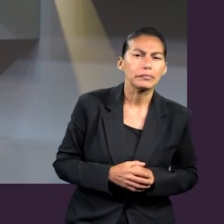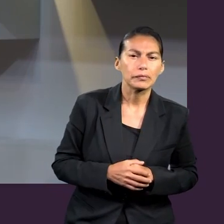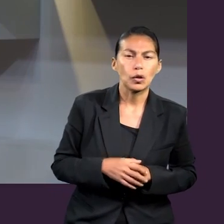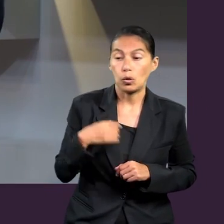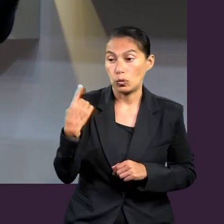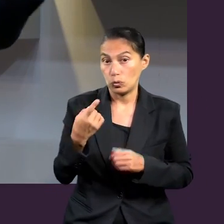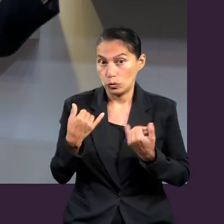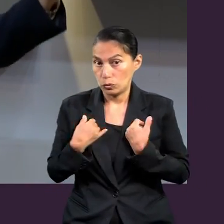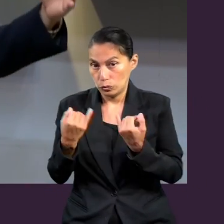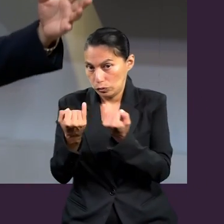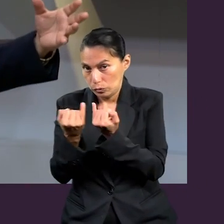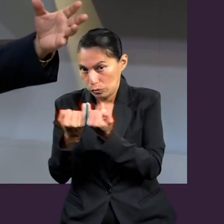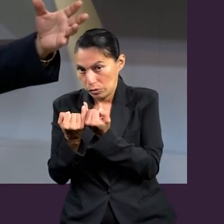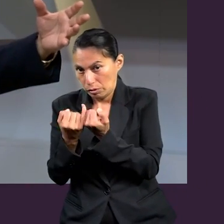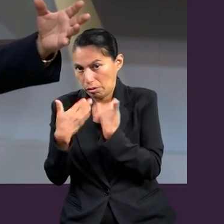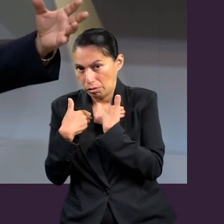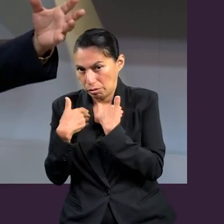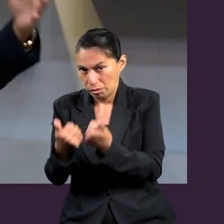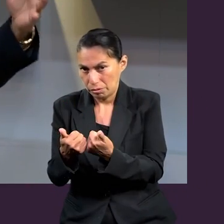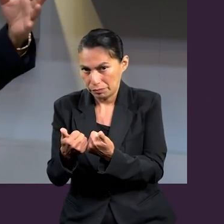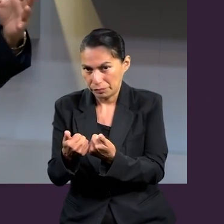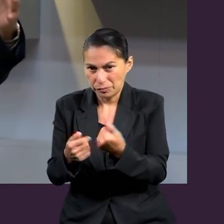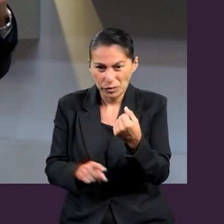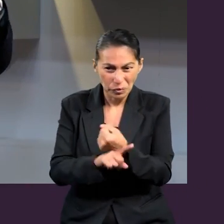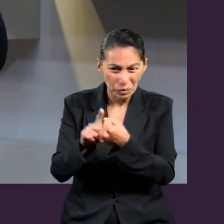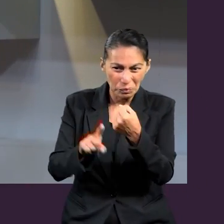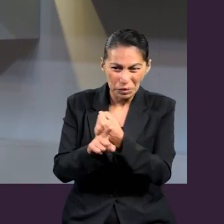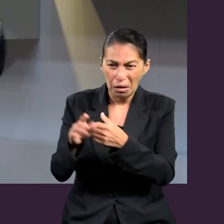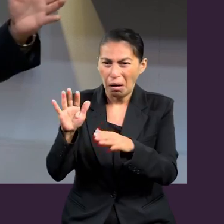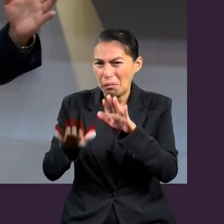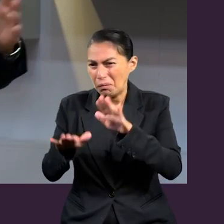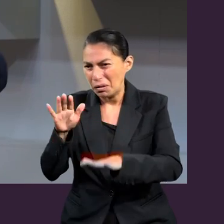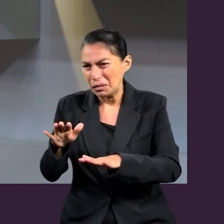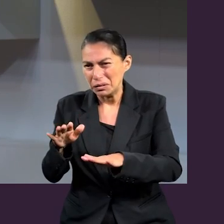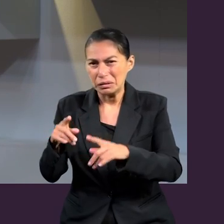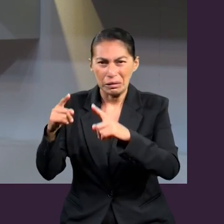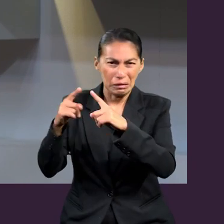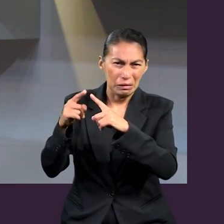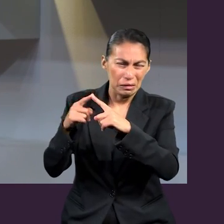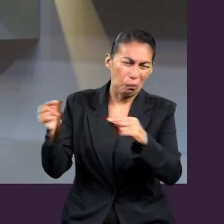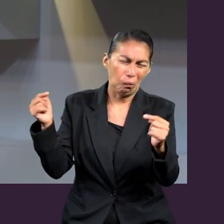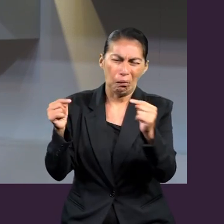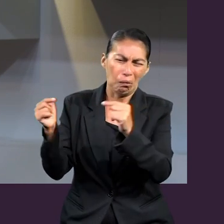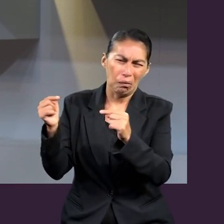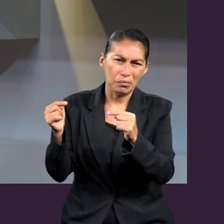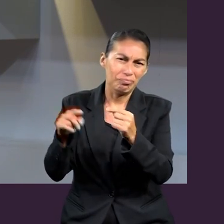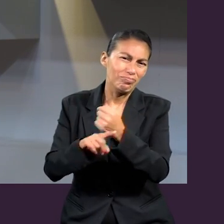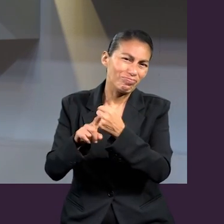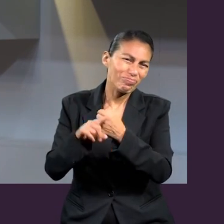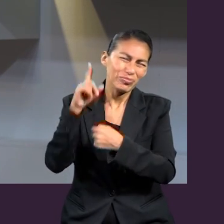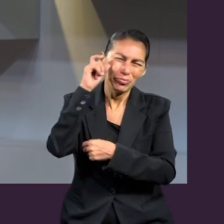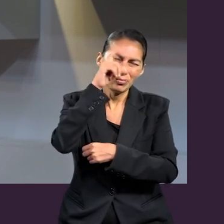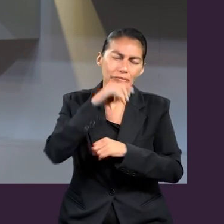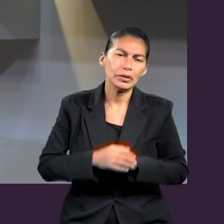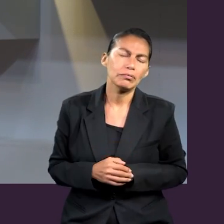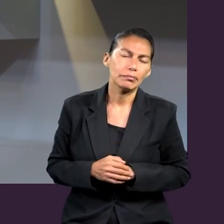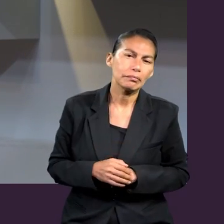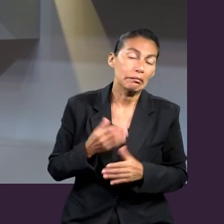ante nosotros una ventana que los problemas que a veces hay en las iglesias. Una vez, leí una